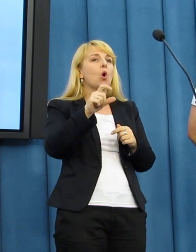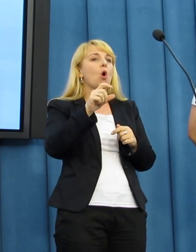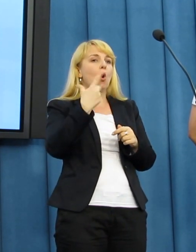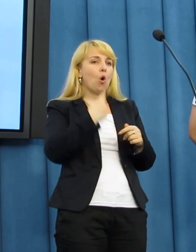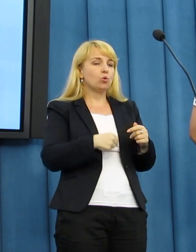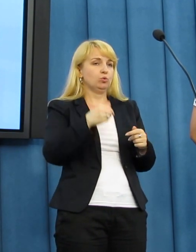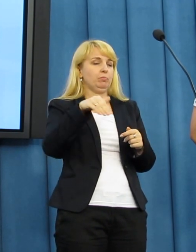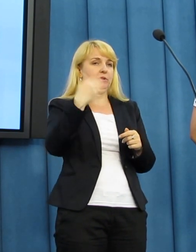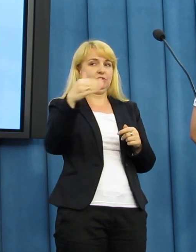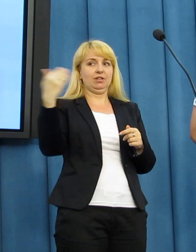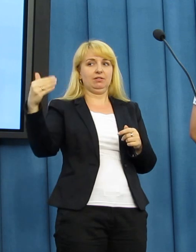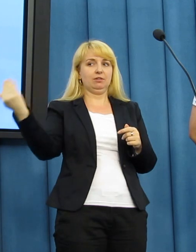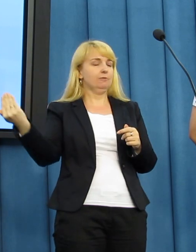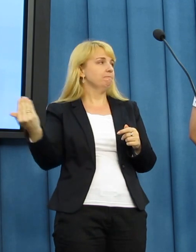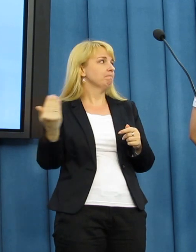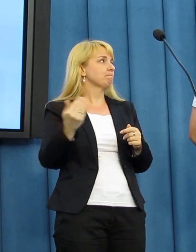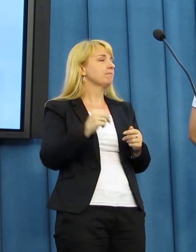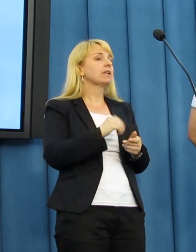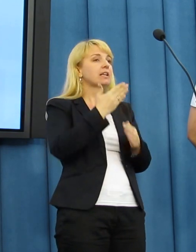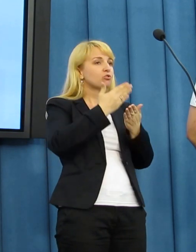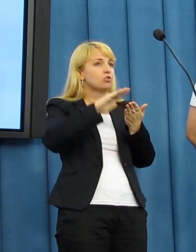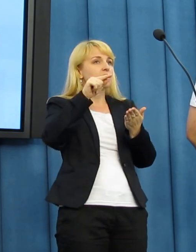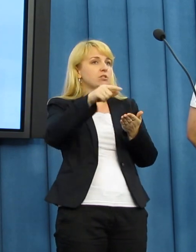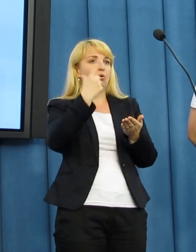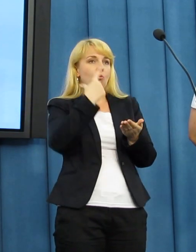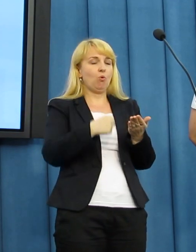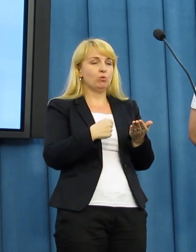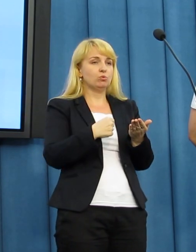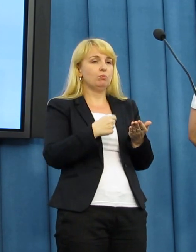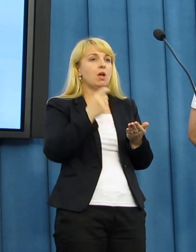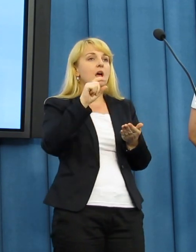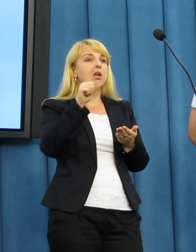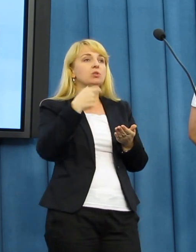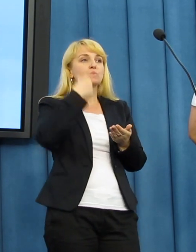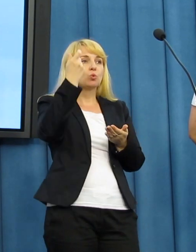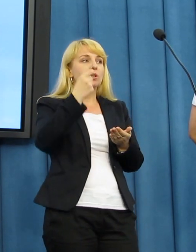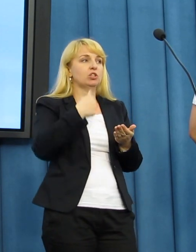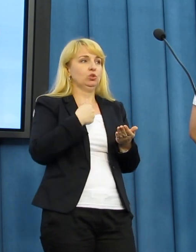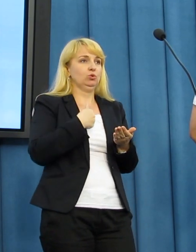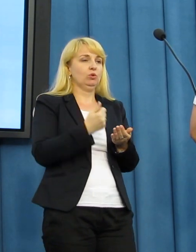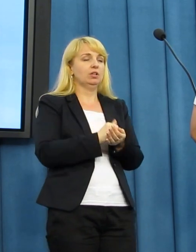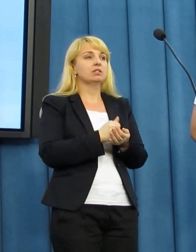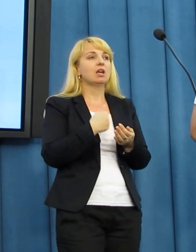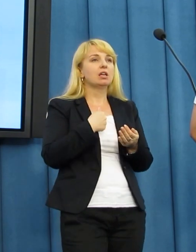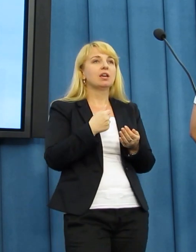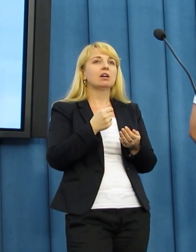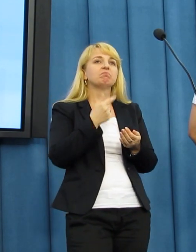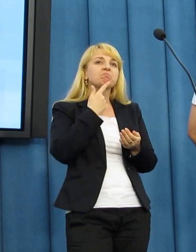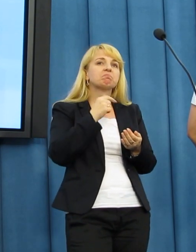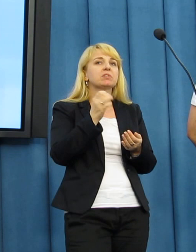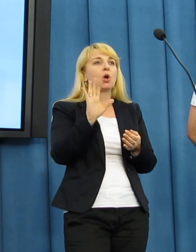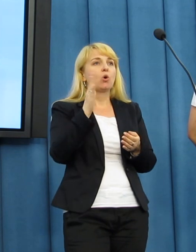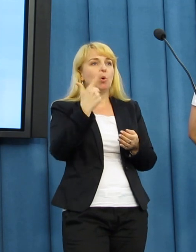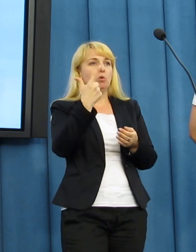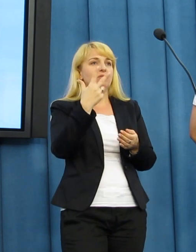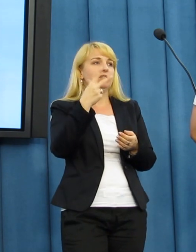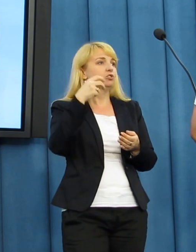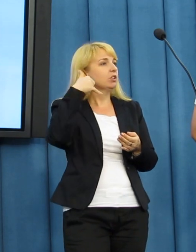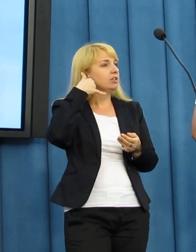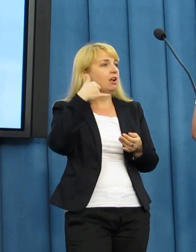Część z tych dziennie zatrzymywanych osób zgłasza się do naszej organizacji. Średnio odbieram dwa, trzy telefony dziennie.